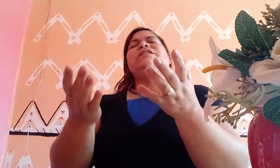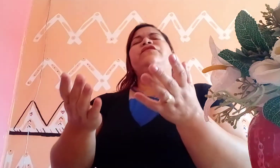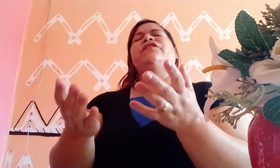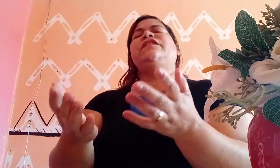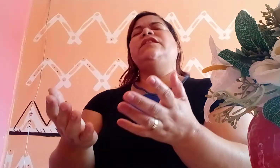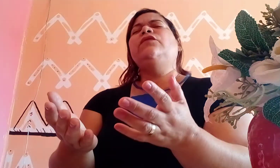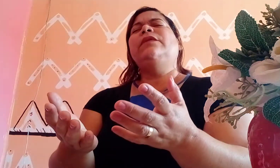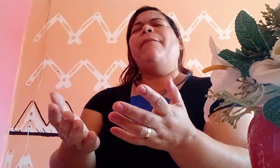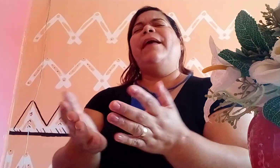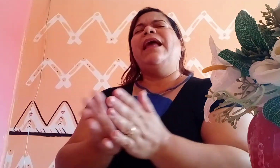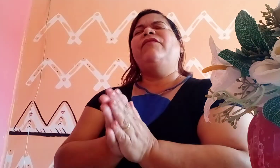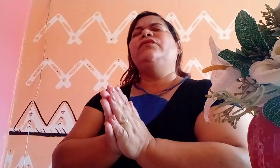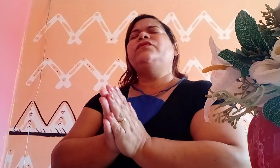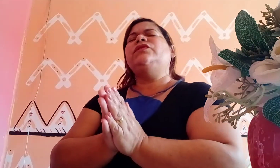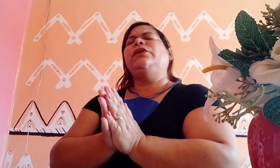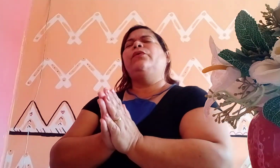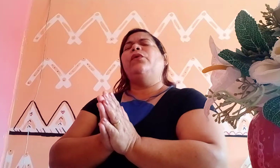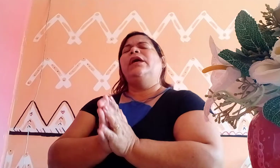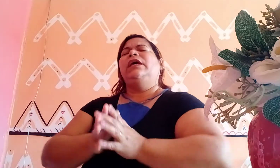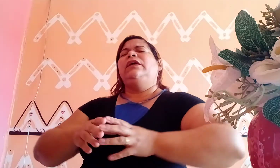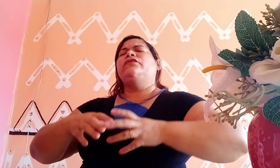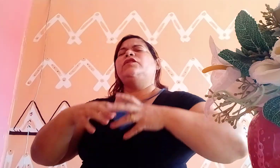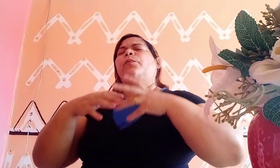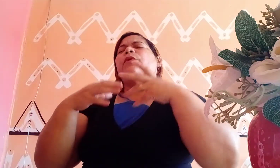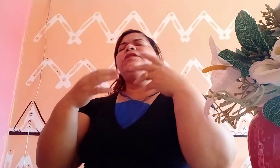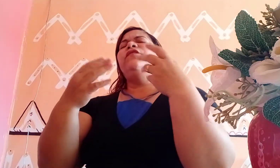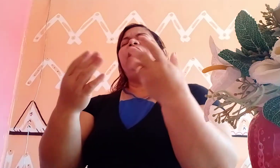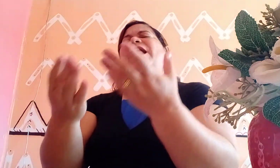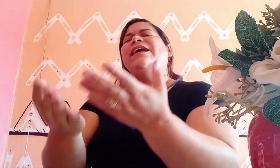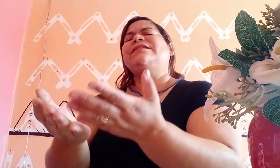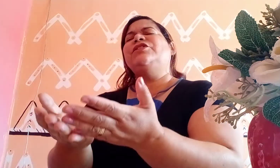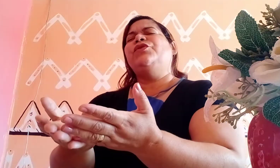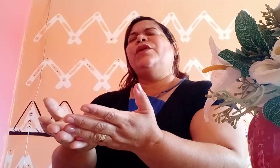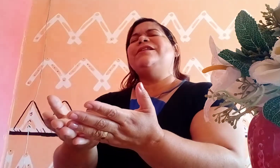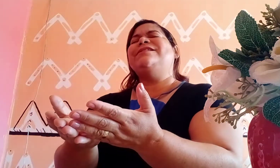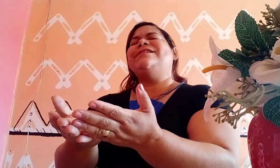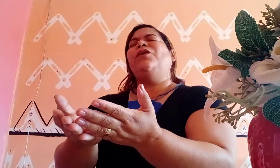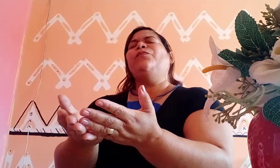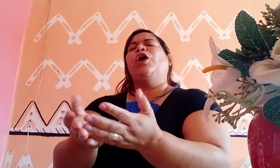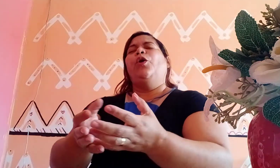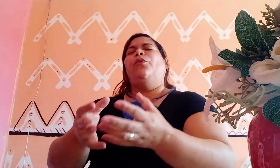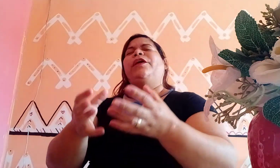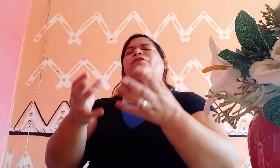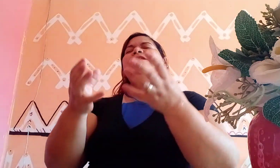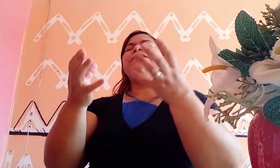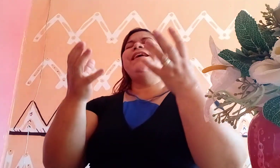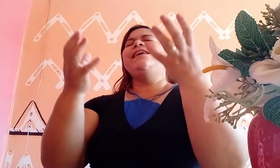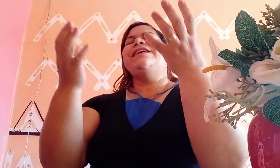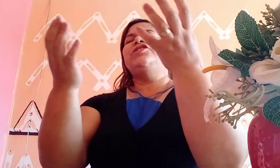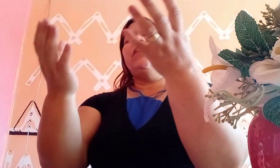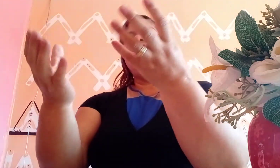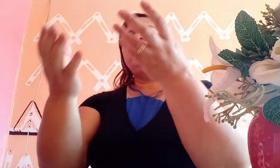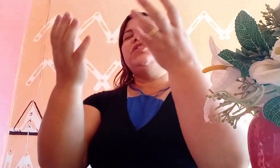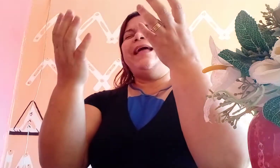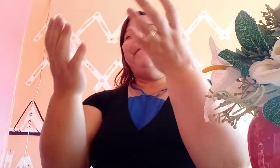este versículo da Palavra do Senhor, que o Senhor possa falar este coração, porque eu sei que esta vida está